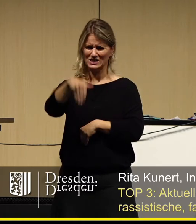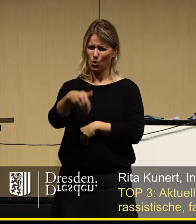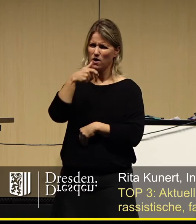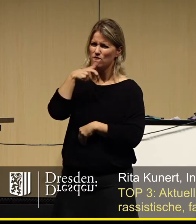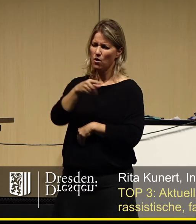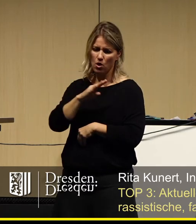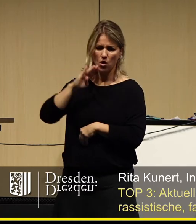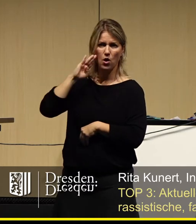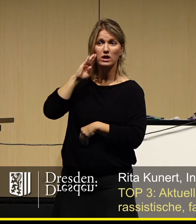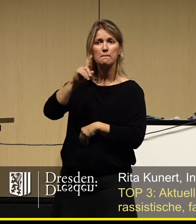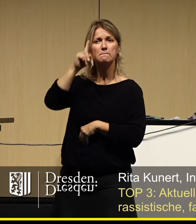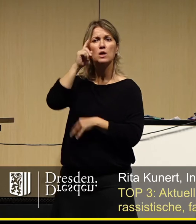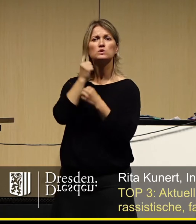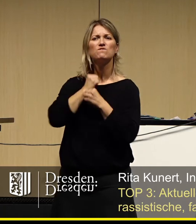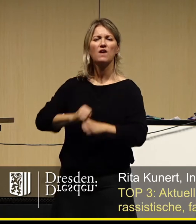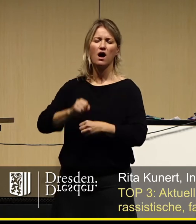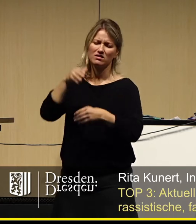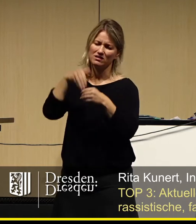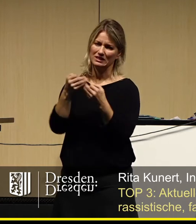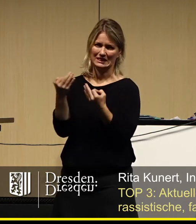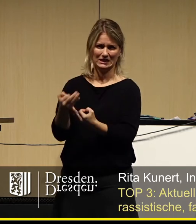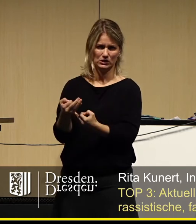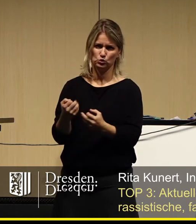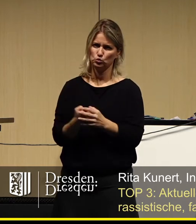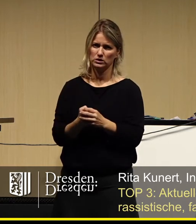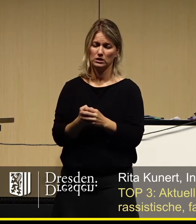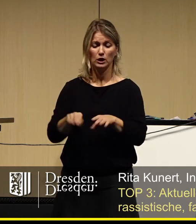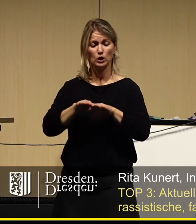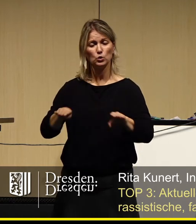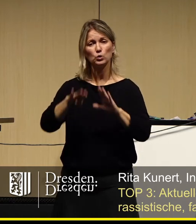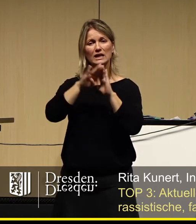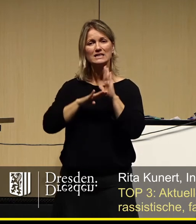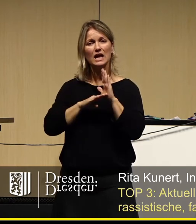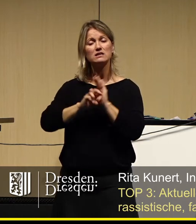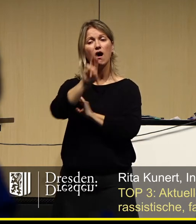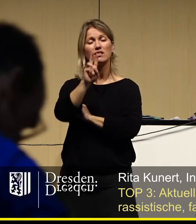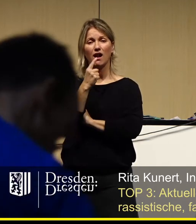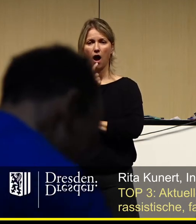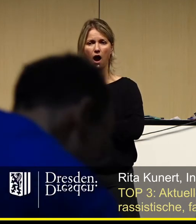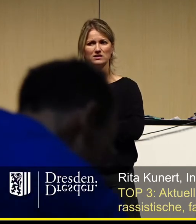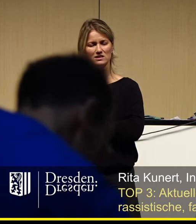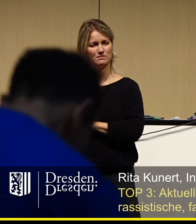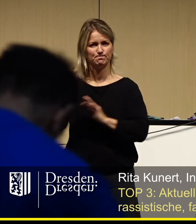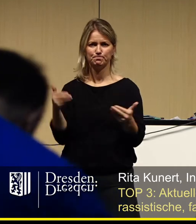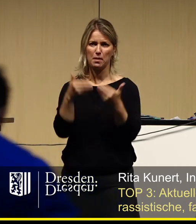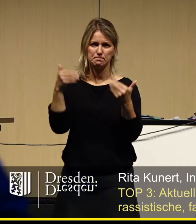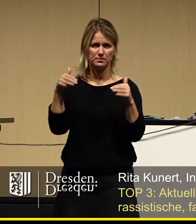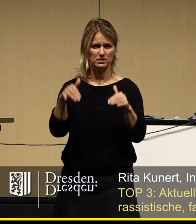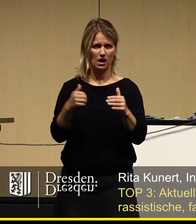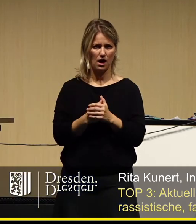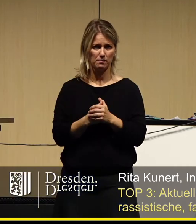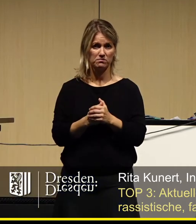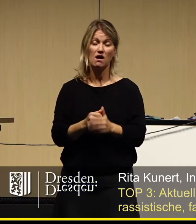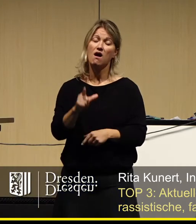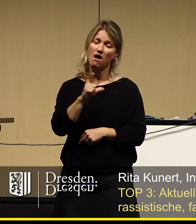mit Meinungsfreiheit zu tun haben und die dem Grundgesetz Artikel 1 widersprechen. Hier gäbe es sehr wohl